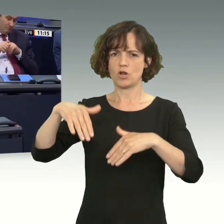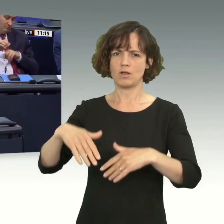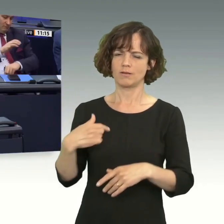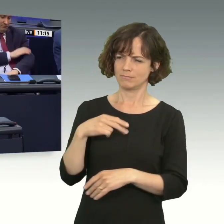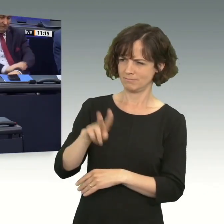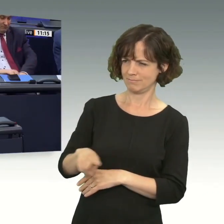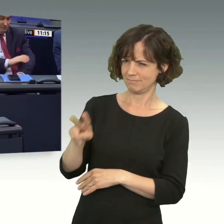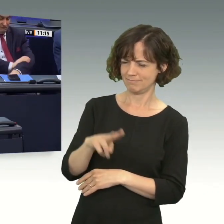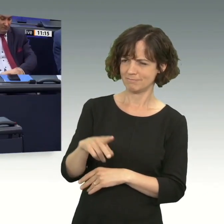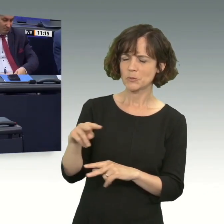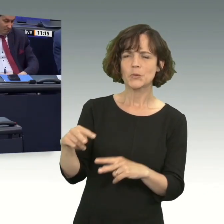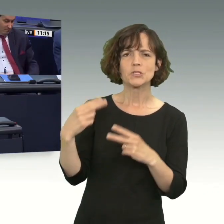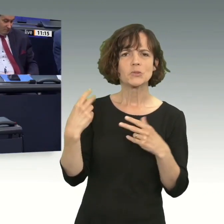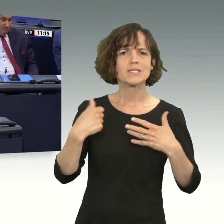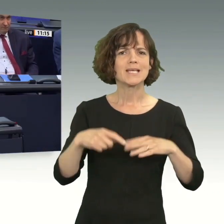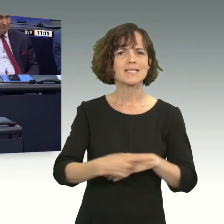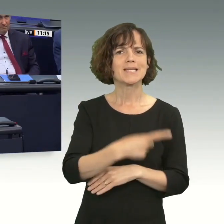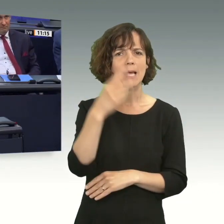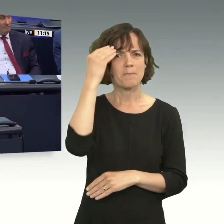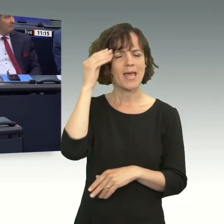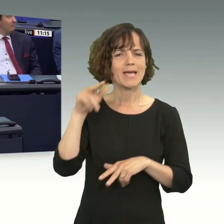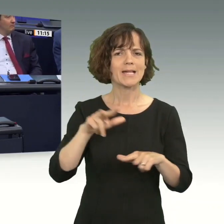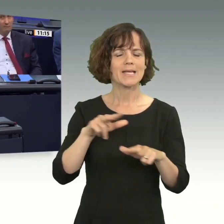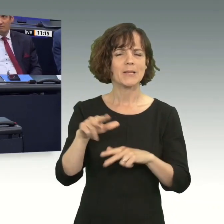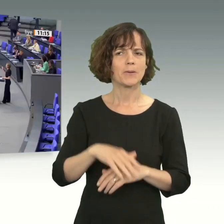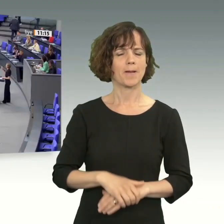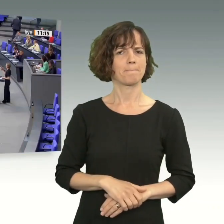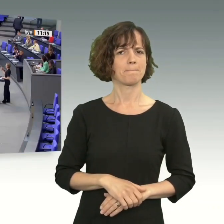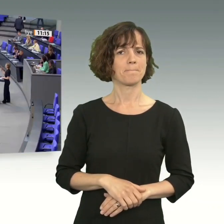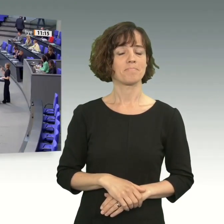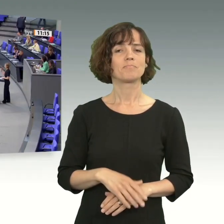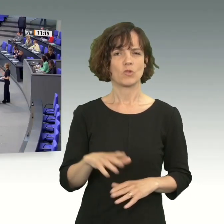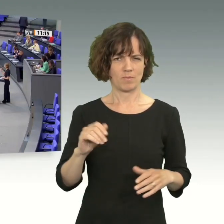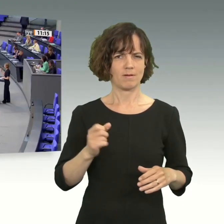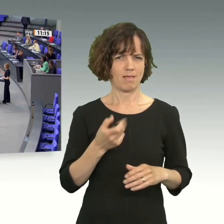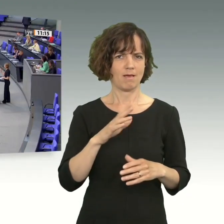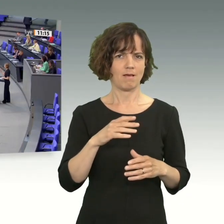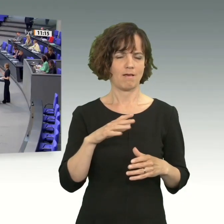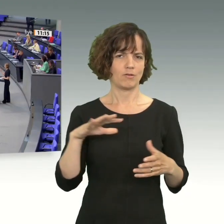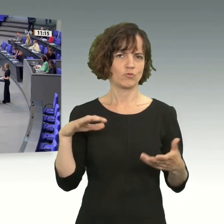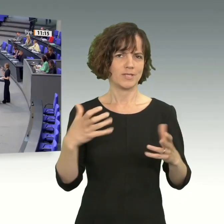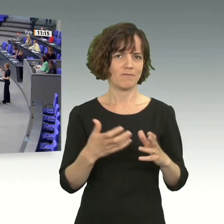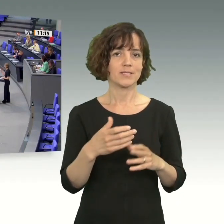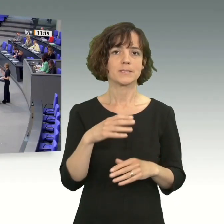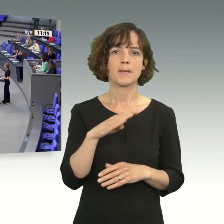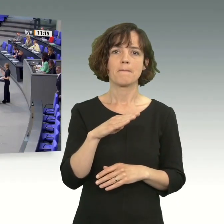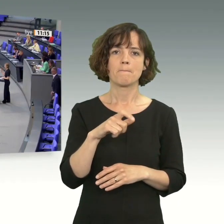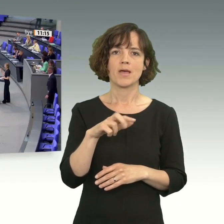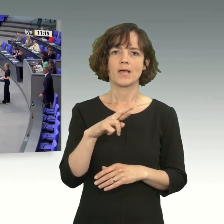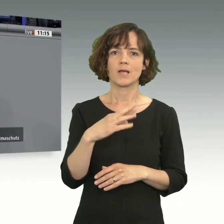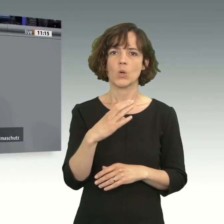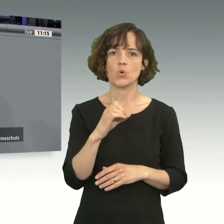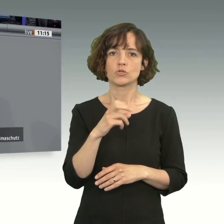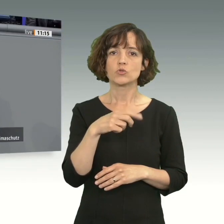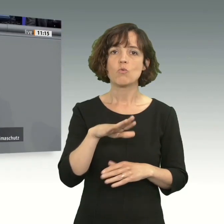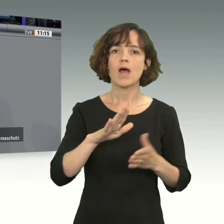-Regierung zurückschaut. Halten wir doch einmal fest, das Mercosur-Abkommen wird seit 20 Jahren